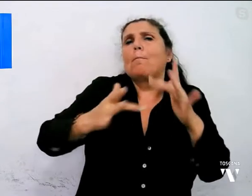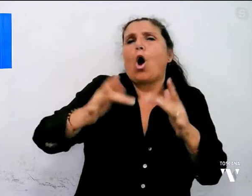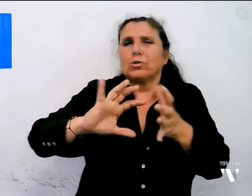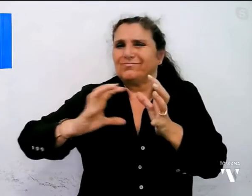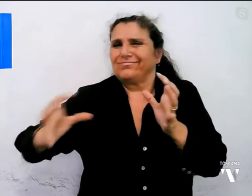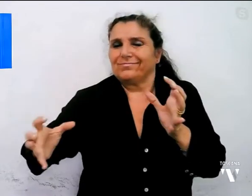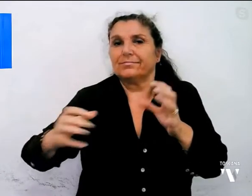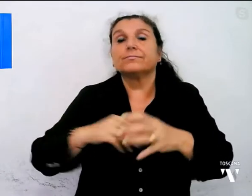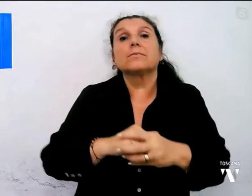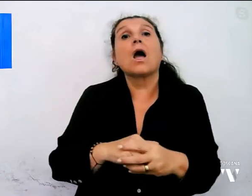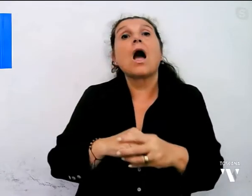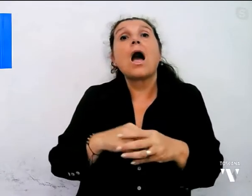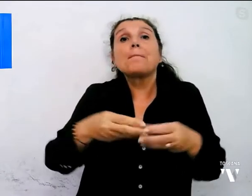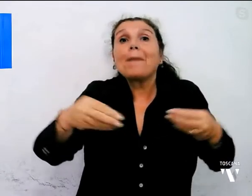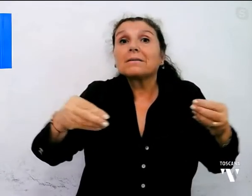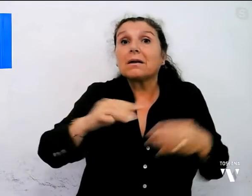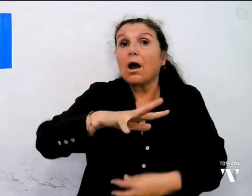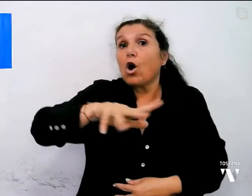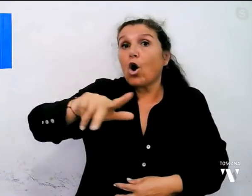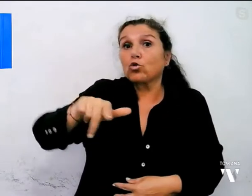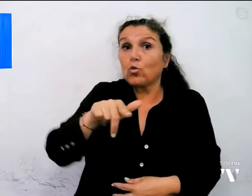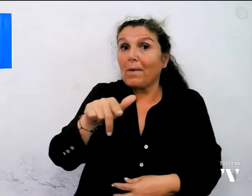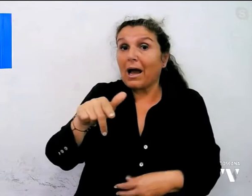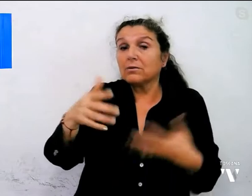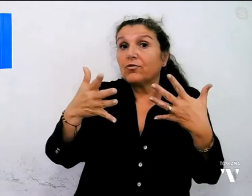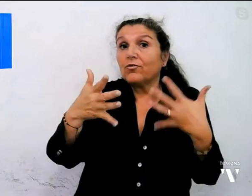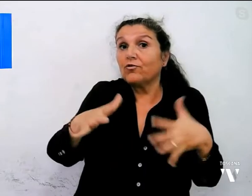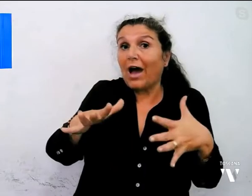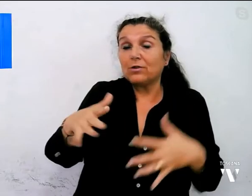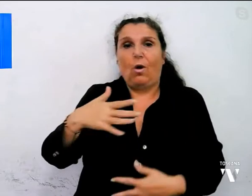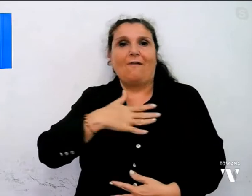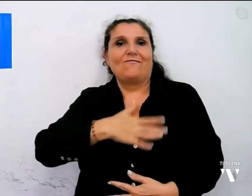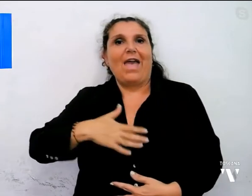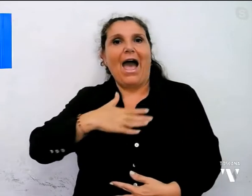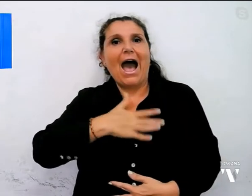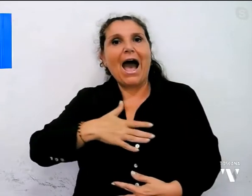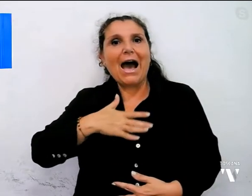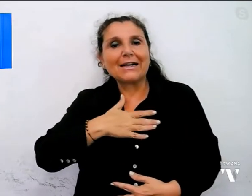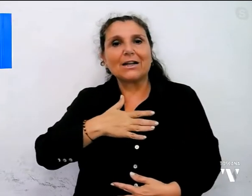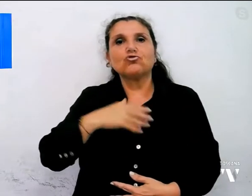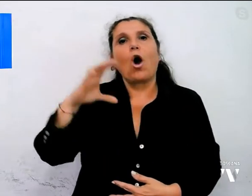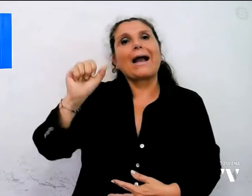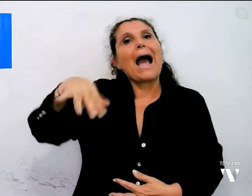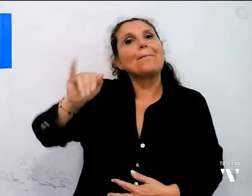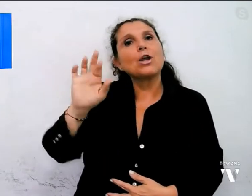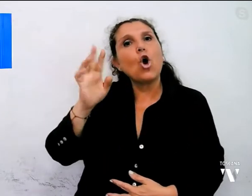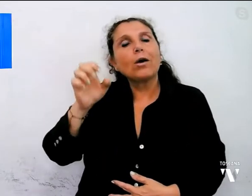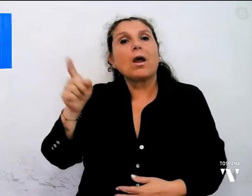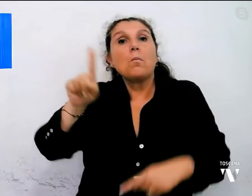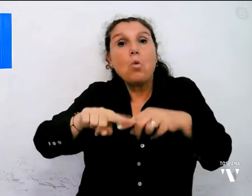Materiale rubato in furti avvenuti a Viareggio, Camaiore e anche Roma.